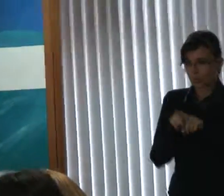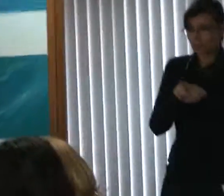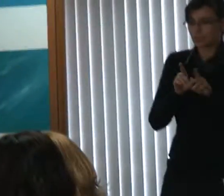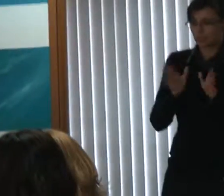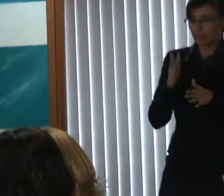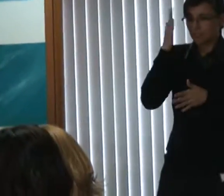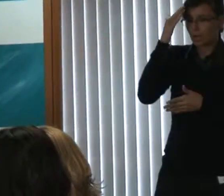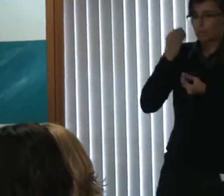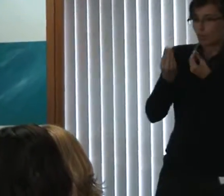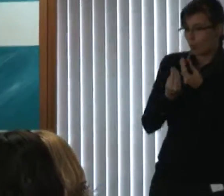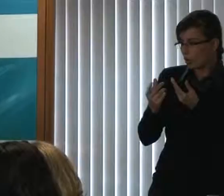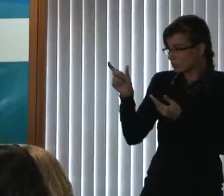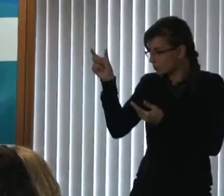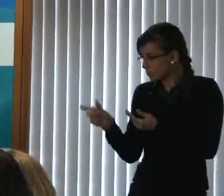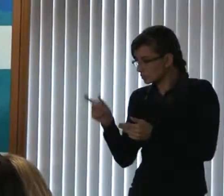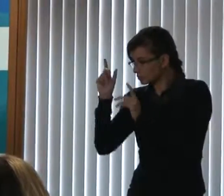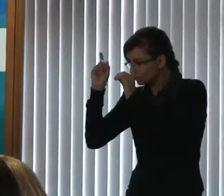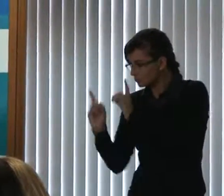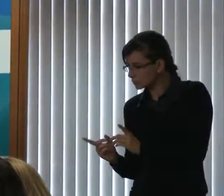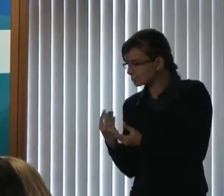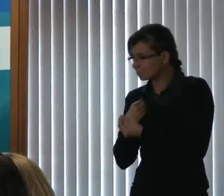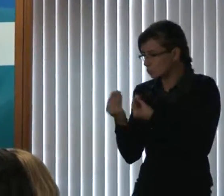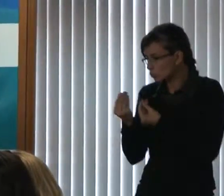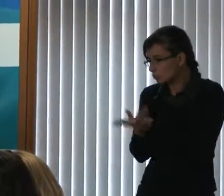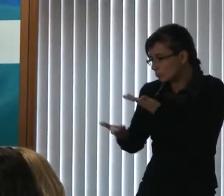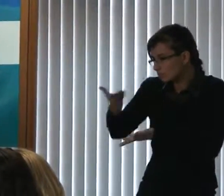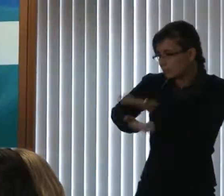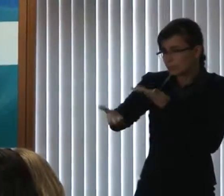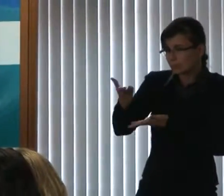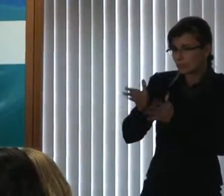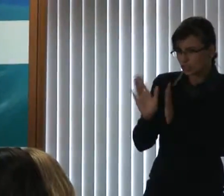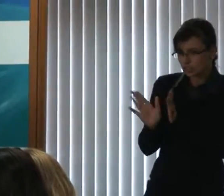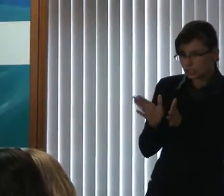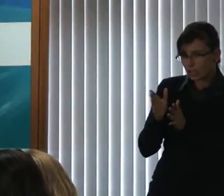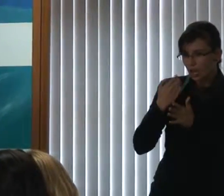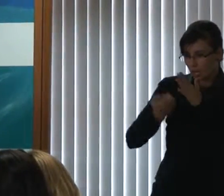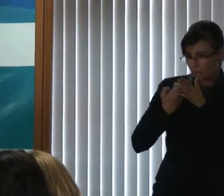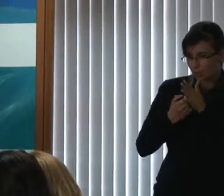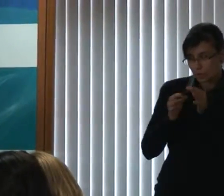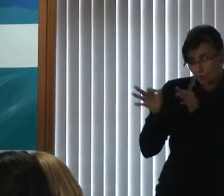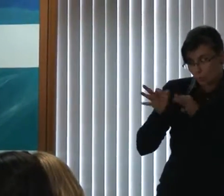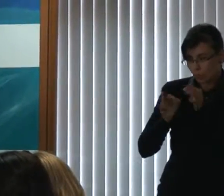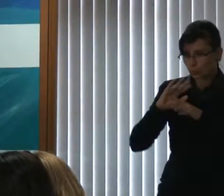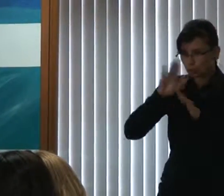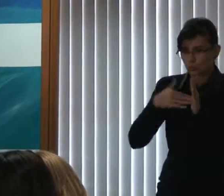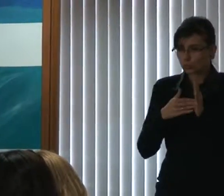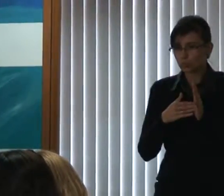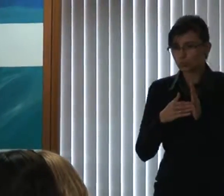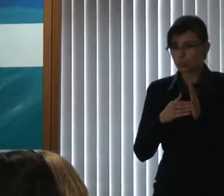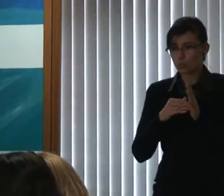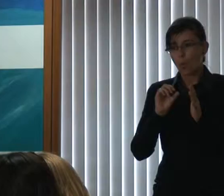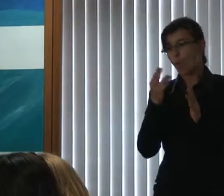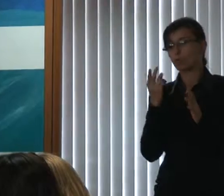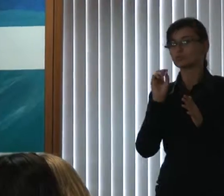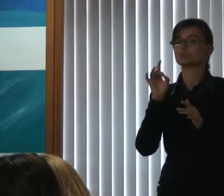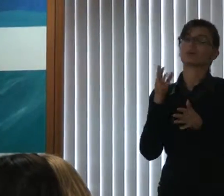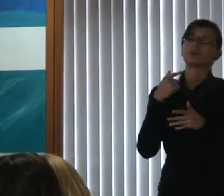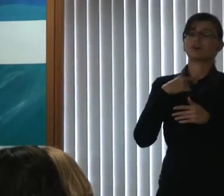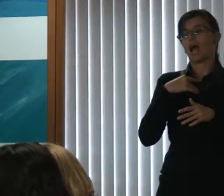mas será que na parte de atitudinal preparou os seus funcionários para receber essa pessoa? Ou está contratando só para cumprir a lei?